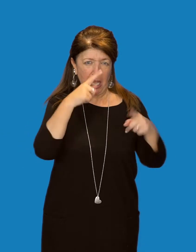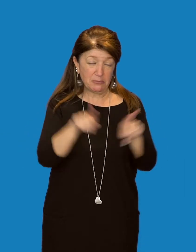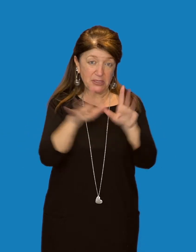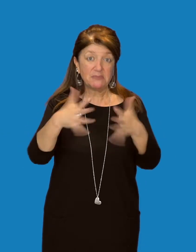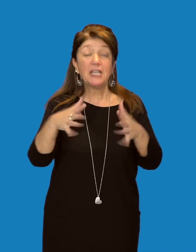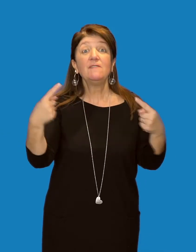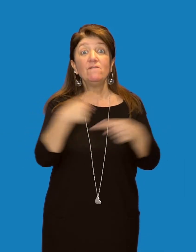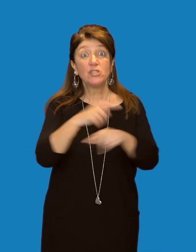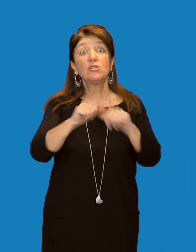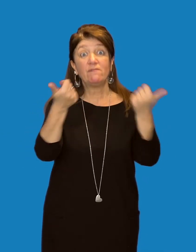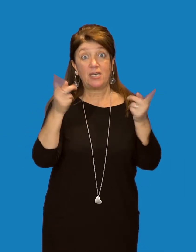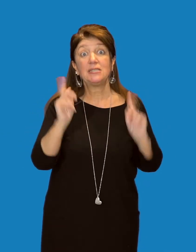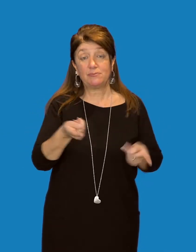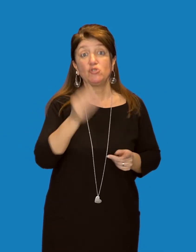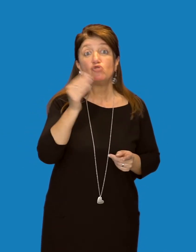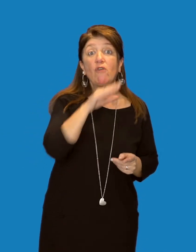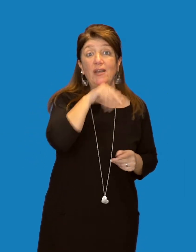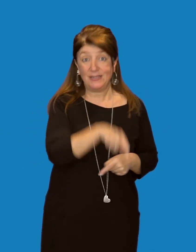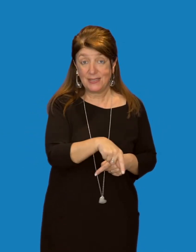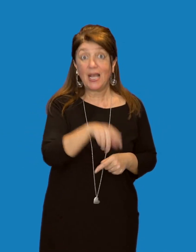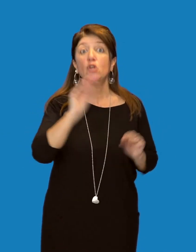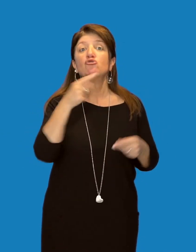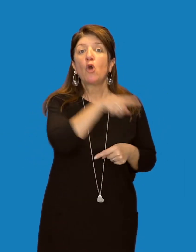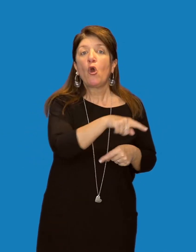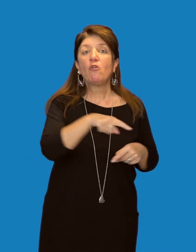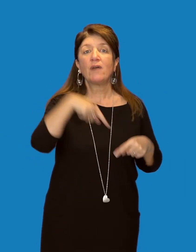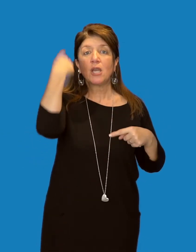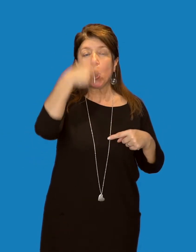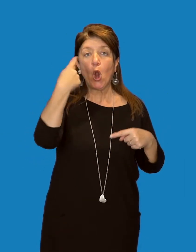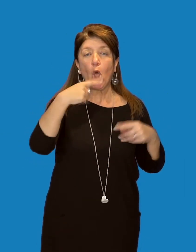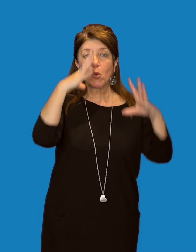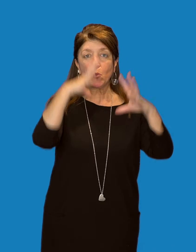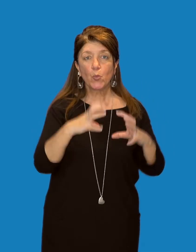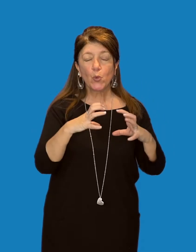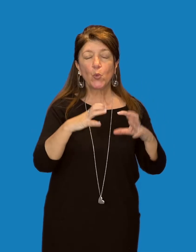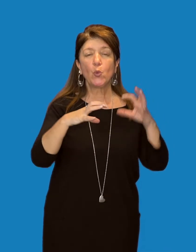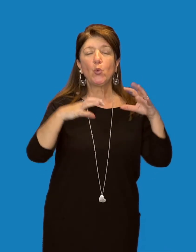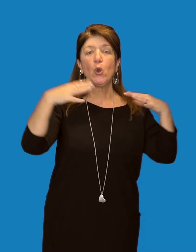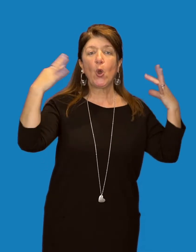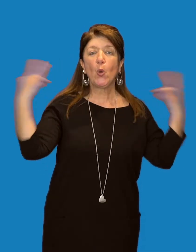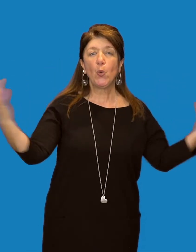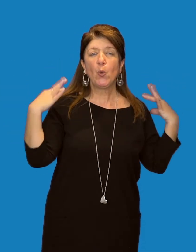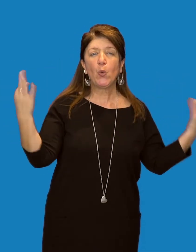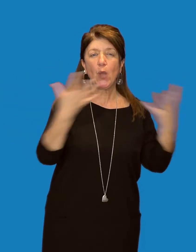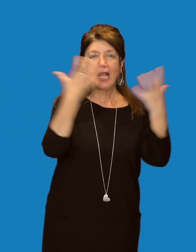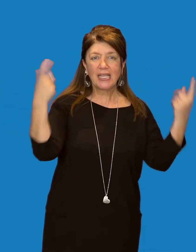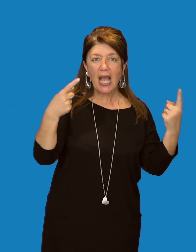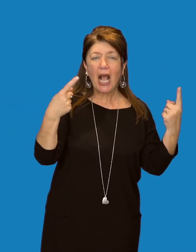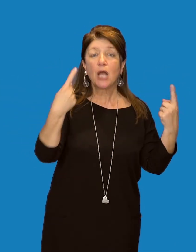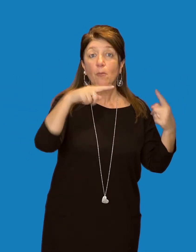giovani hanno un colorito bruno con striature e macchie pallide ed impiegano circa 4 anni a schiarirsi.